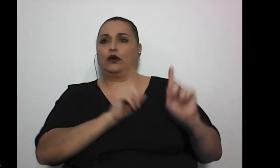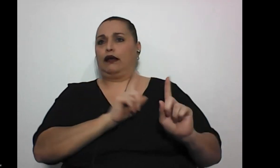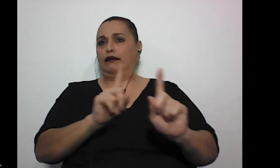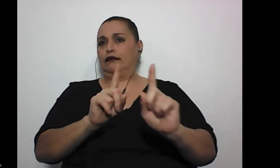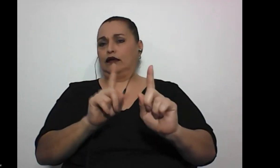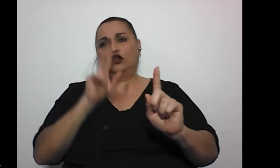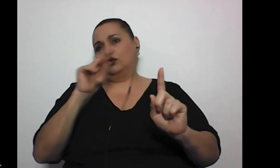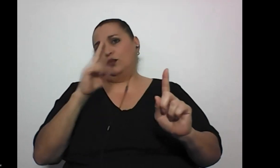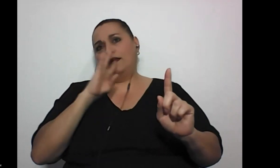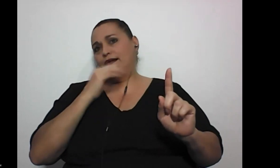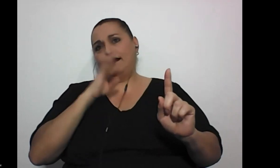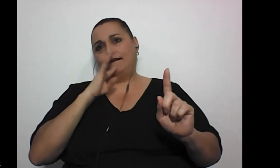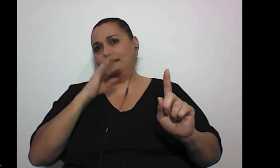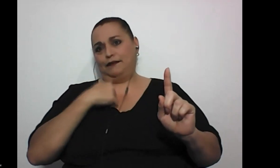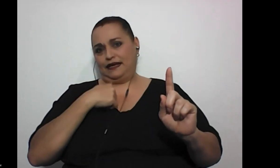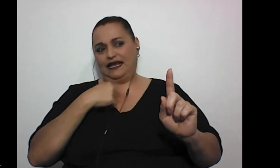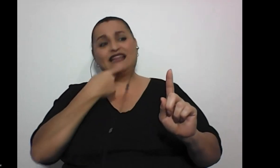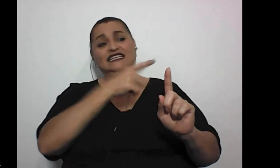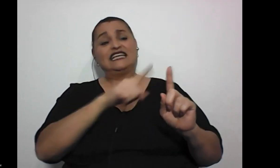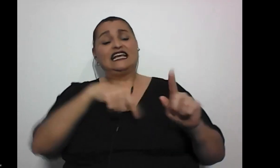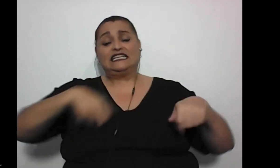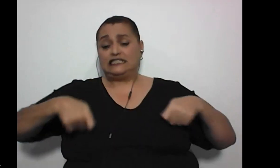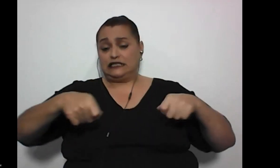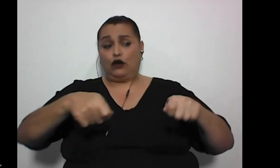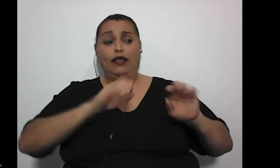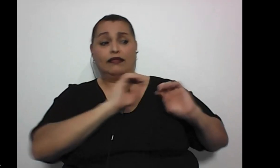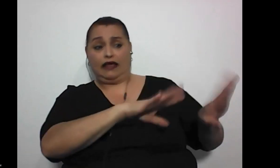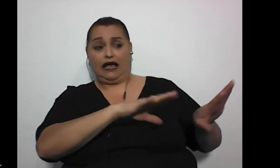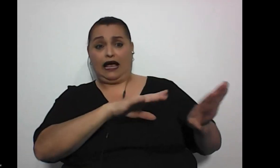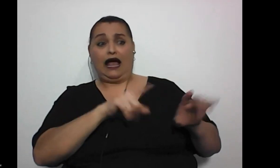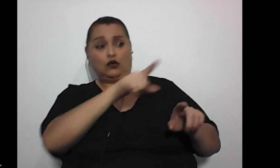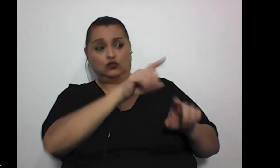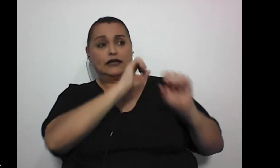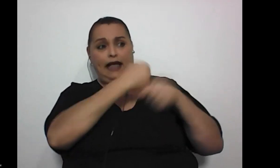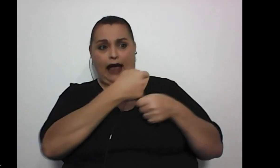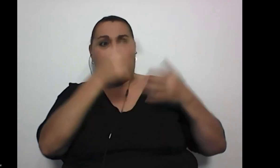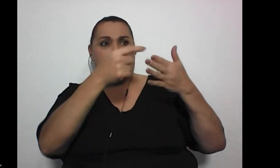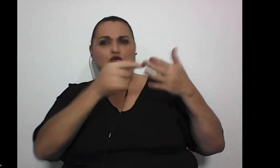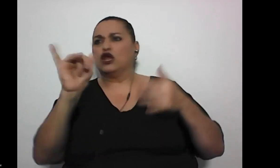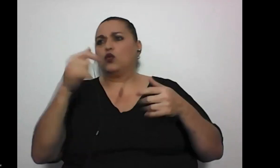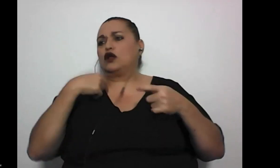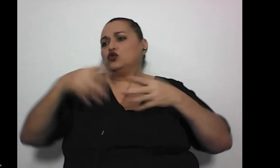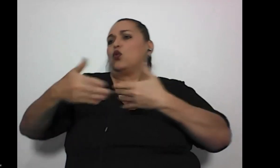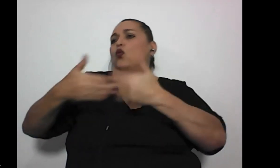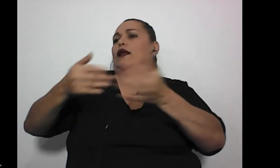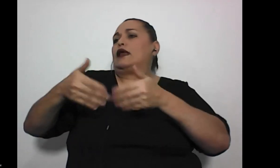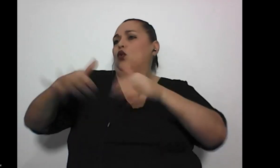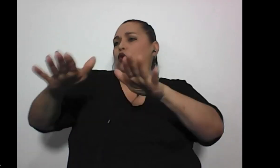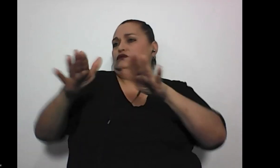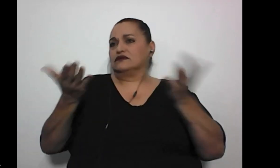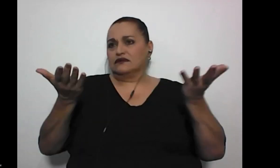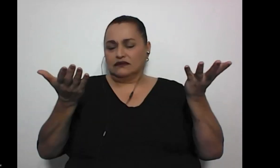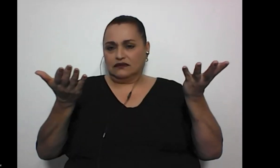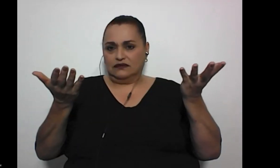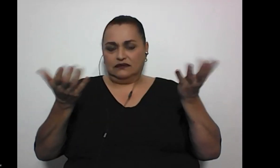y le dicen deje la silla de ruedas y vaya exactamente tratada como un chunche y